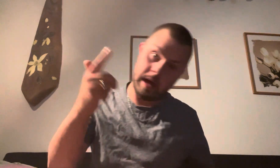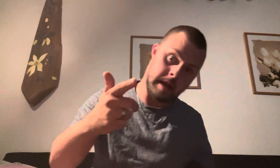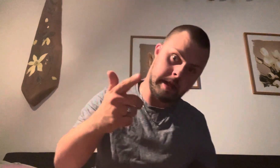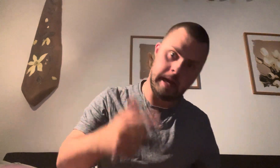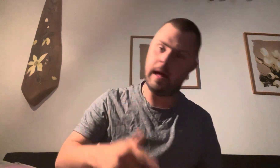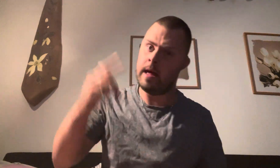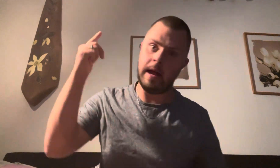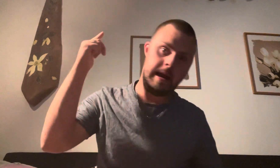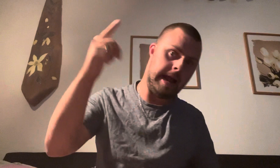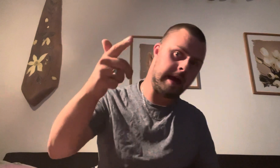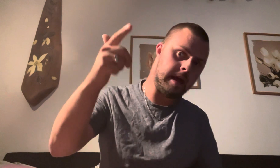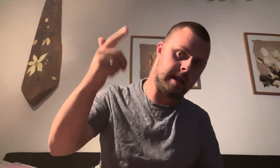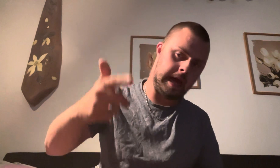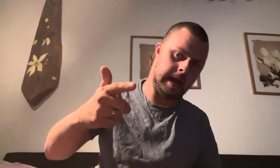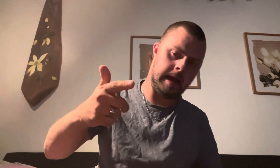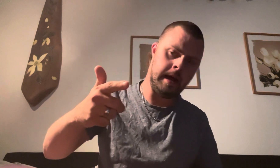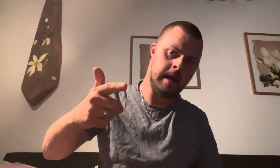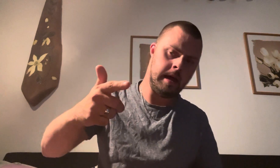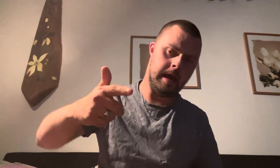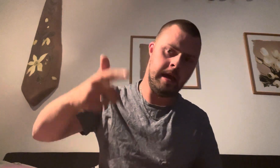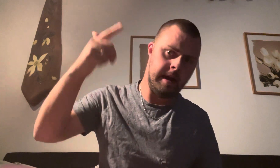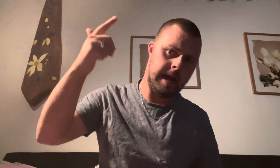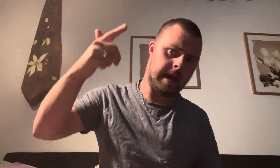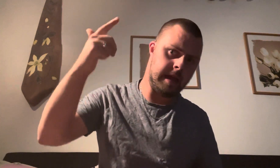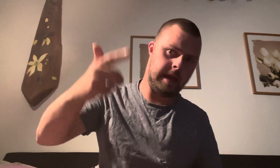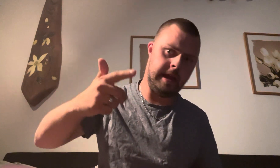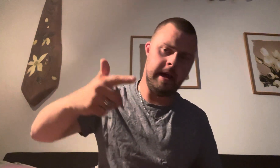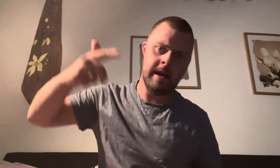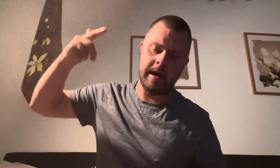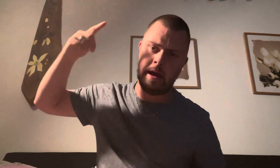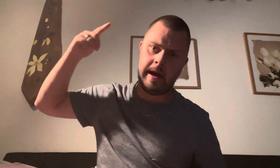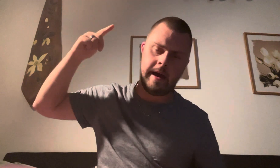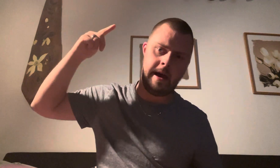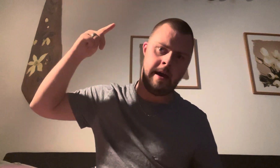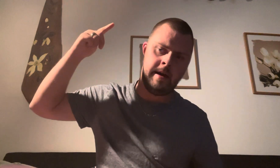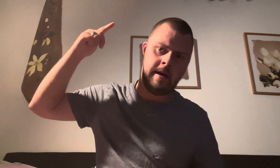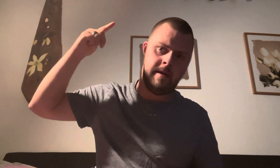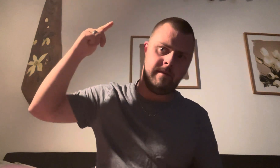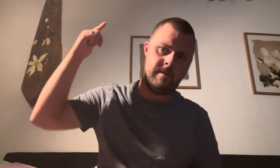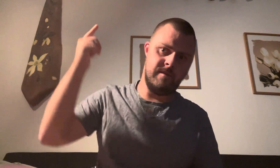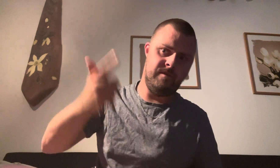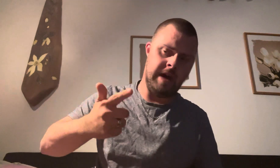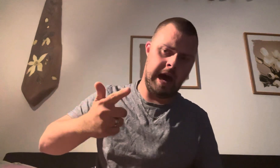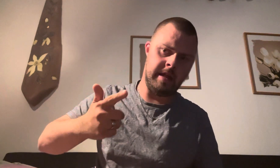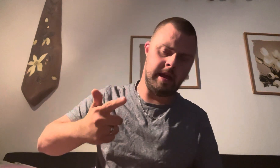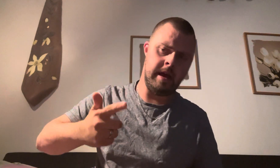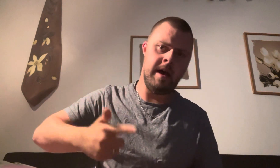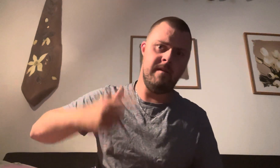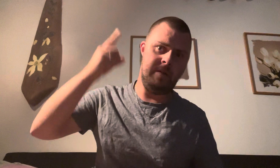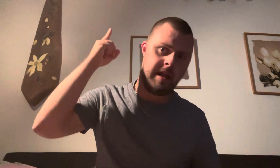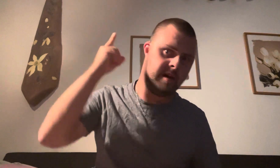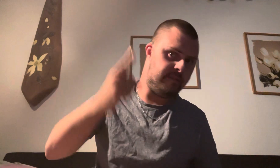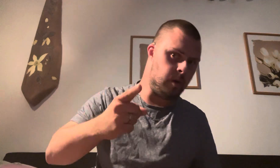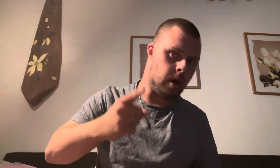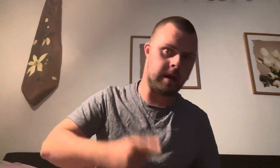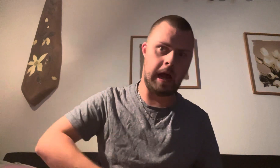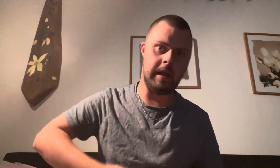ett till, lägg till, lägg till vänfrågan